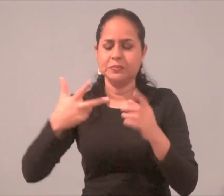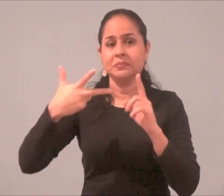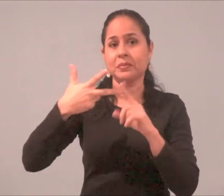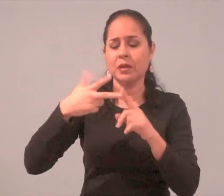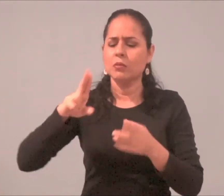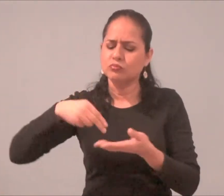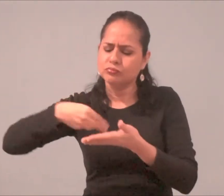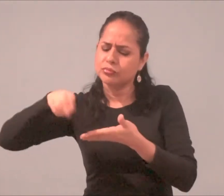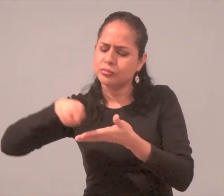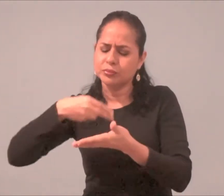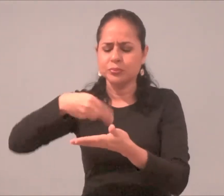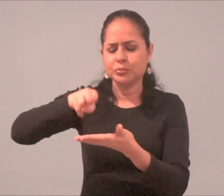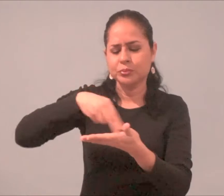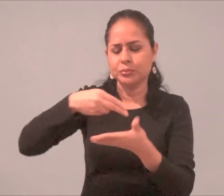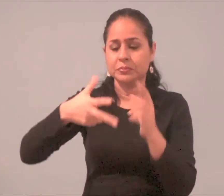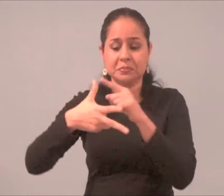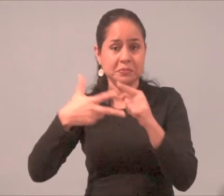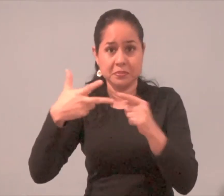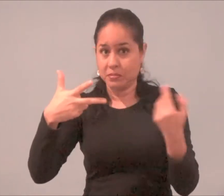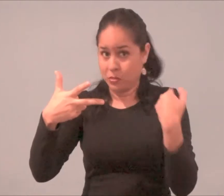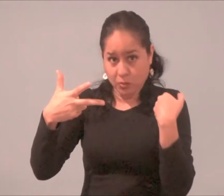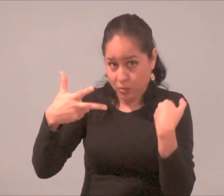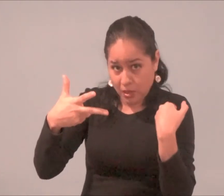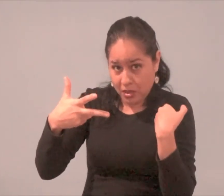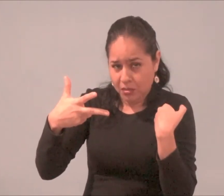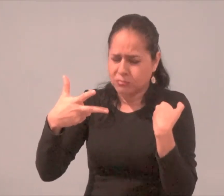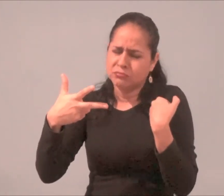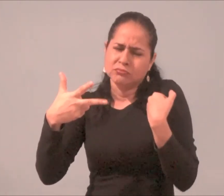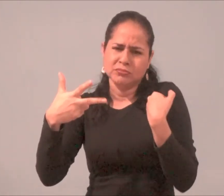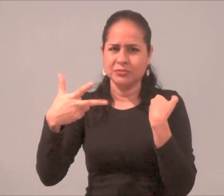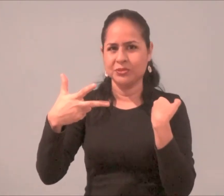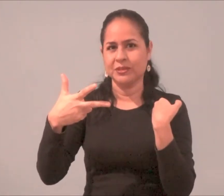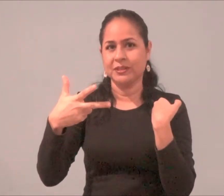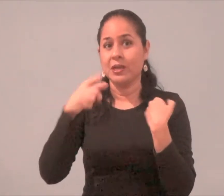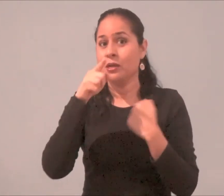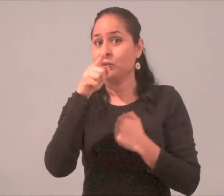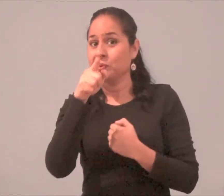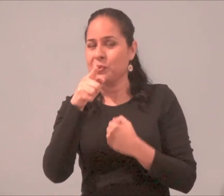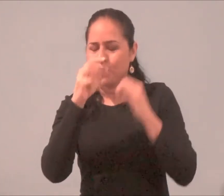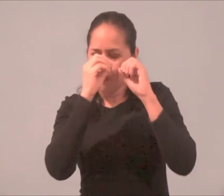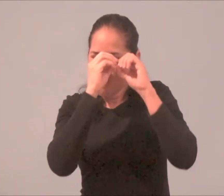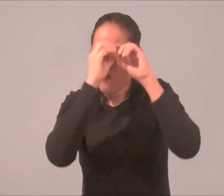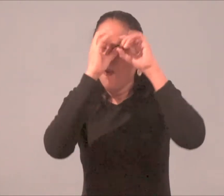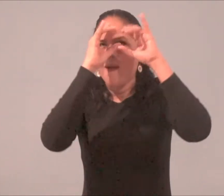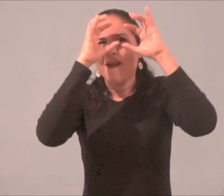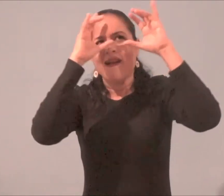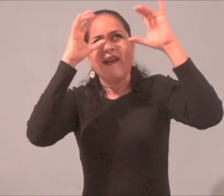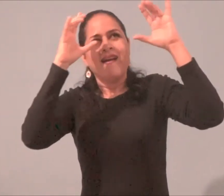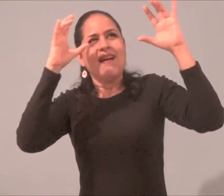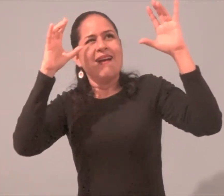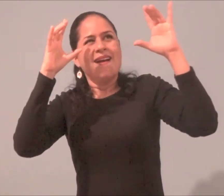Si no cuentas con ninguno de estos materiales no olvides usar tu imaginación